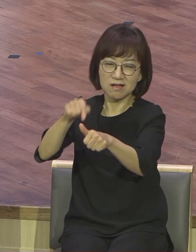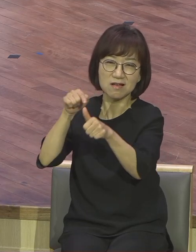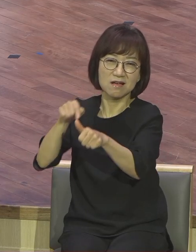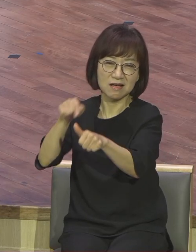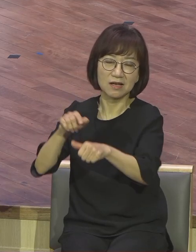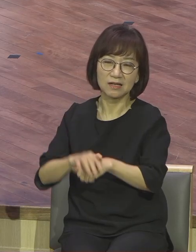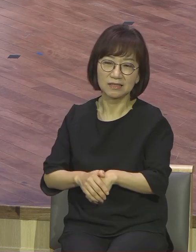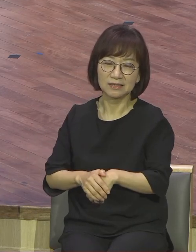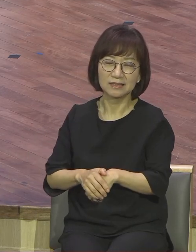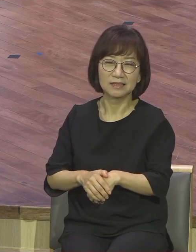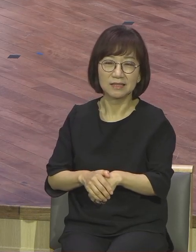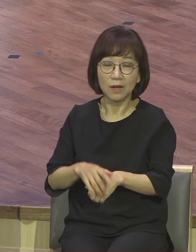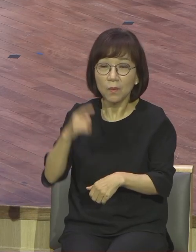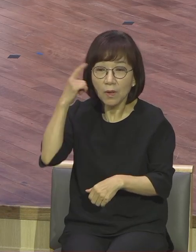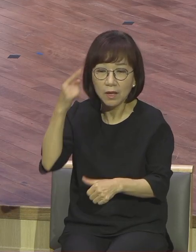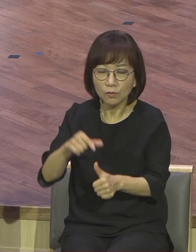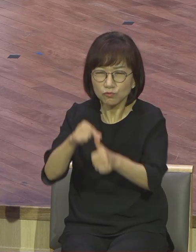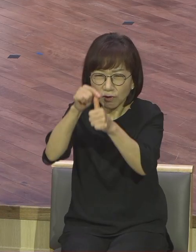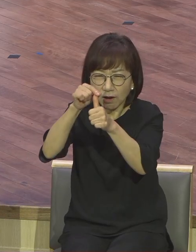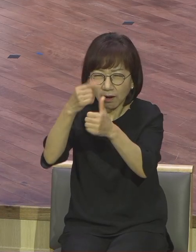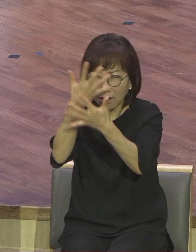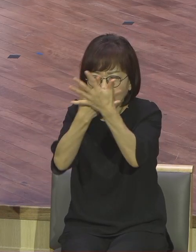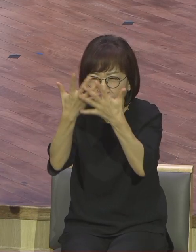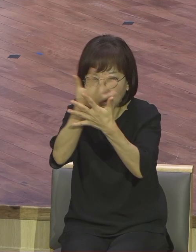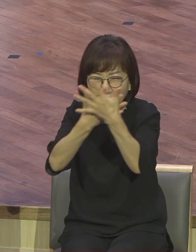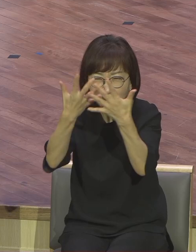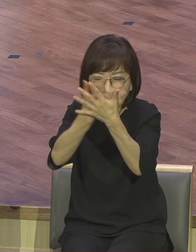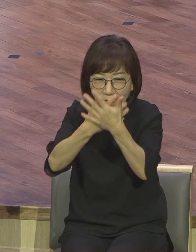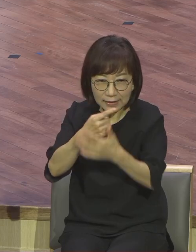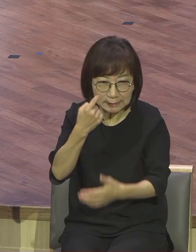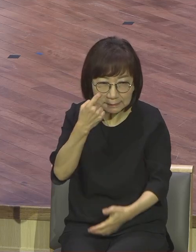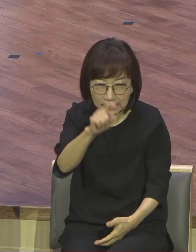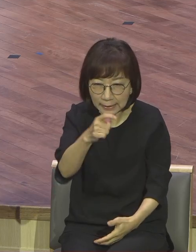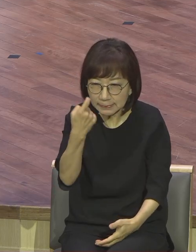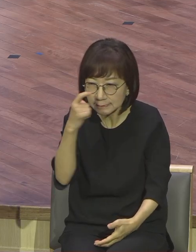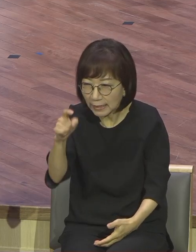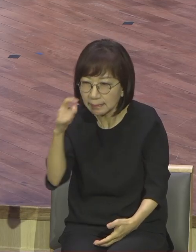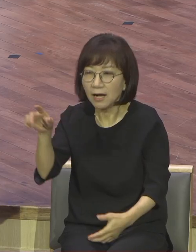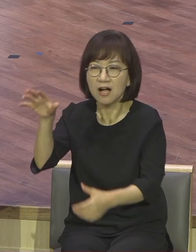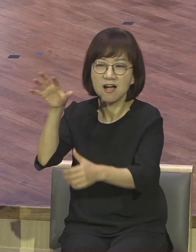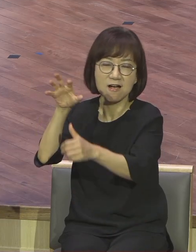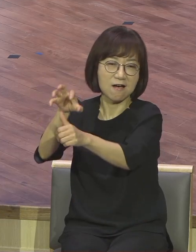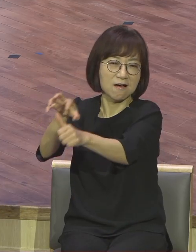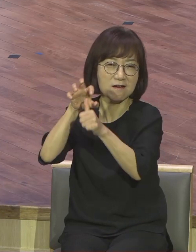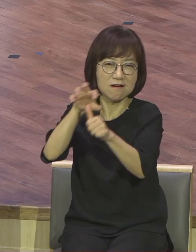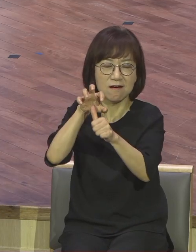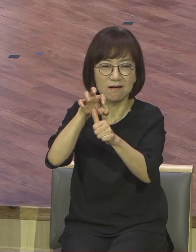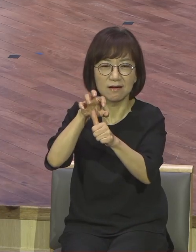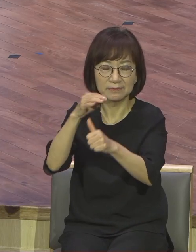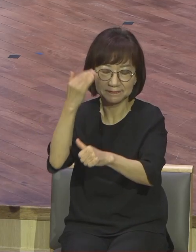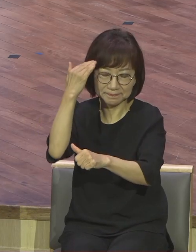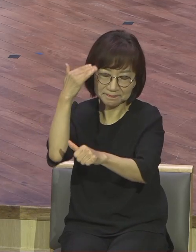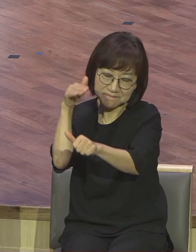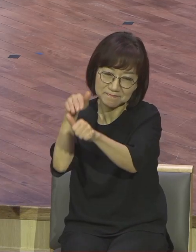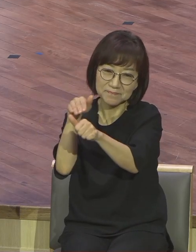그건 확신이 없단 말이에요. 확신이 없기 때문에 가지고 놀아요. 사단이 그래서 이 구원의